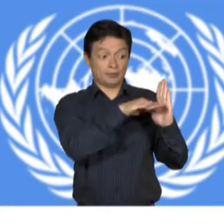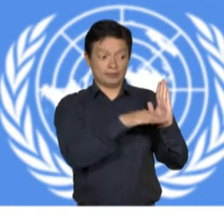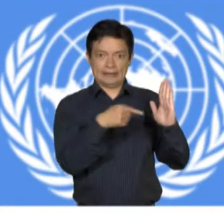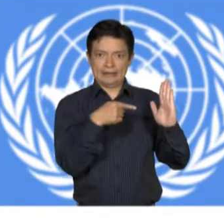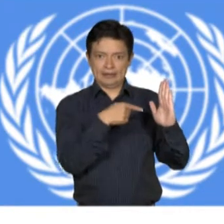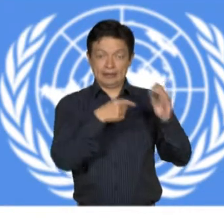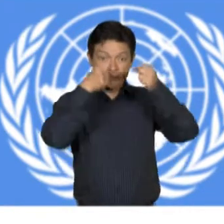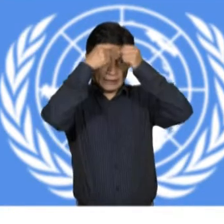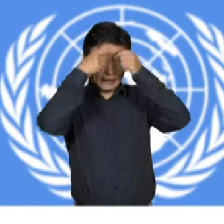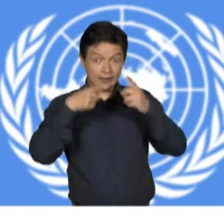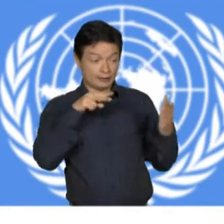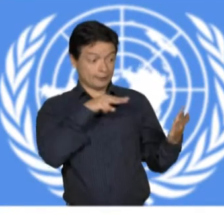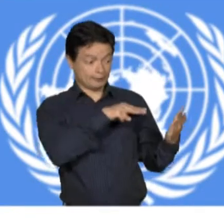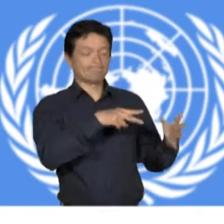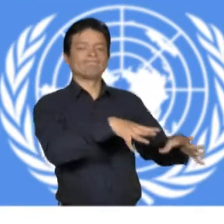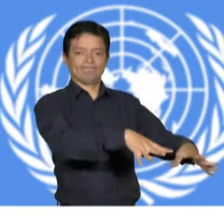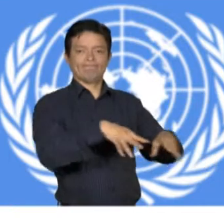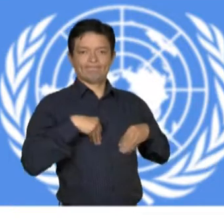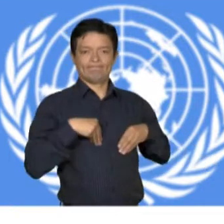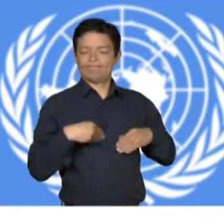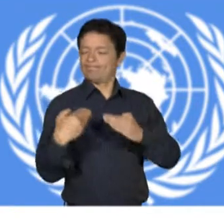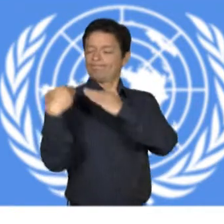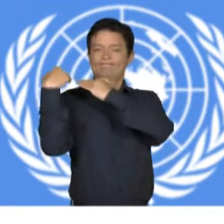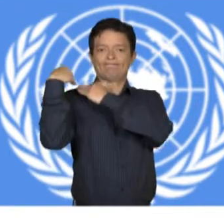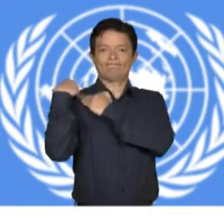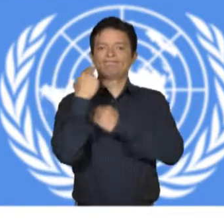inmediatas, efectivas y pertinentes para